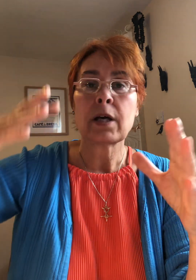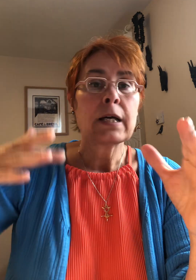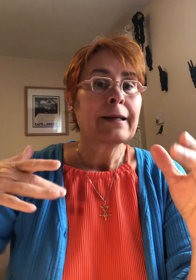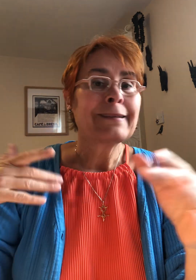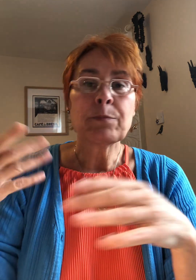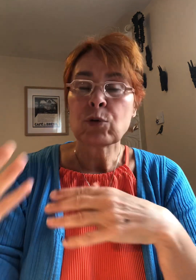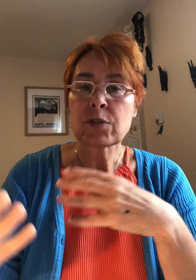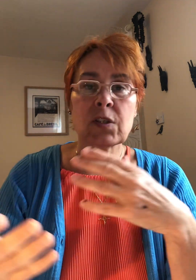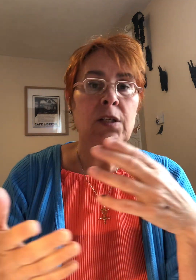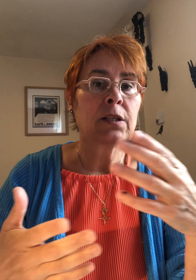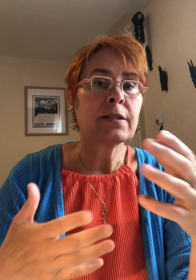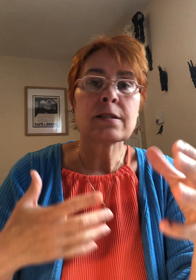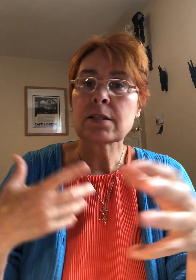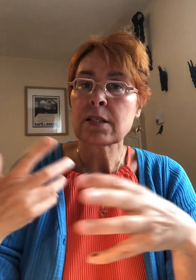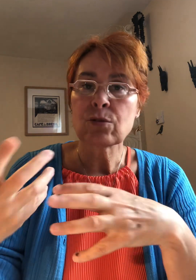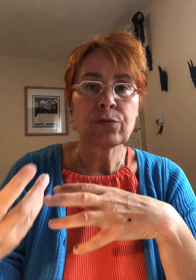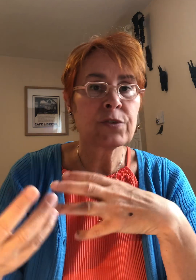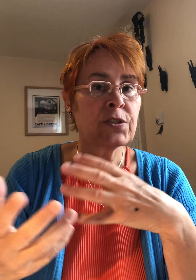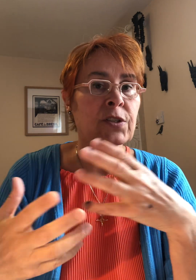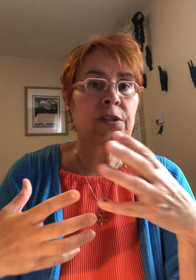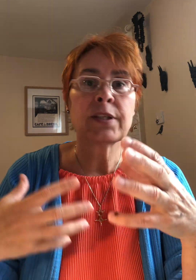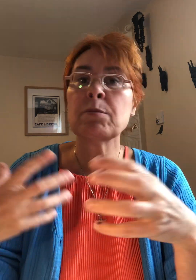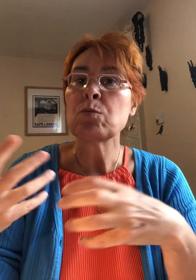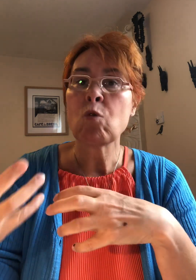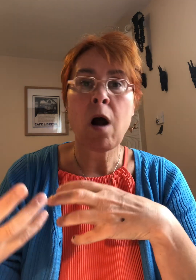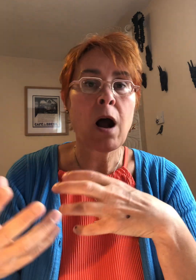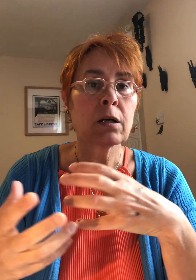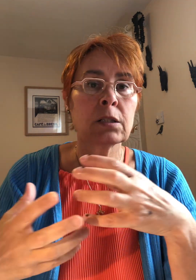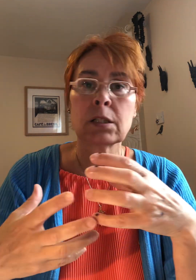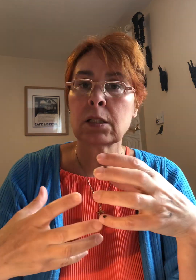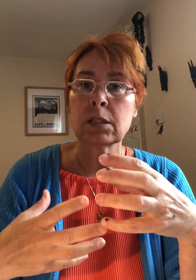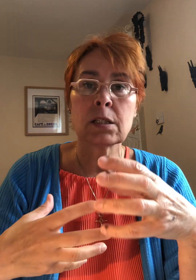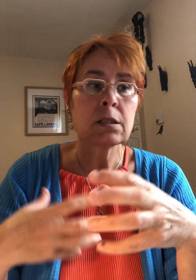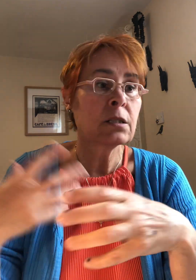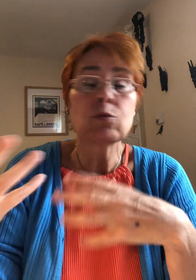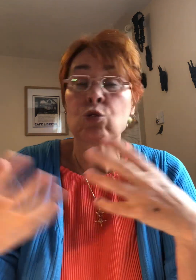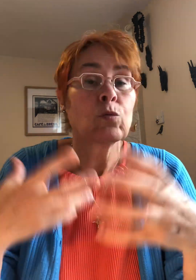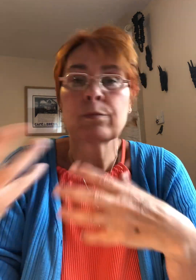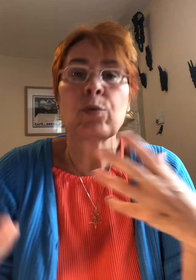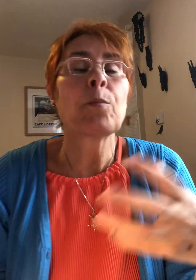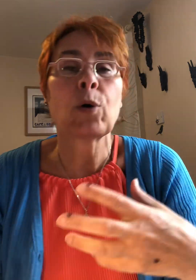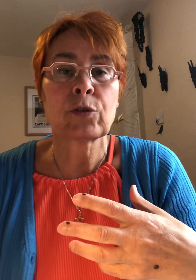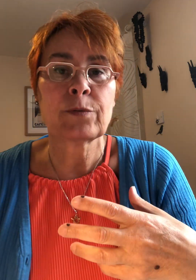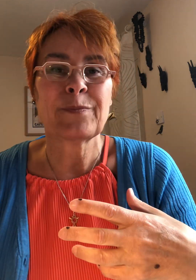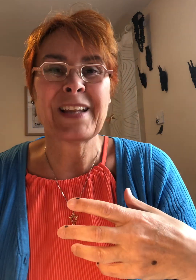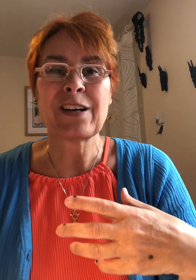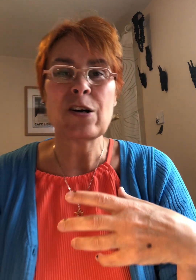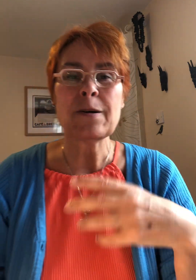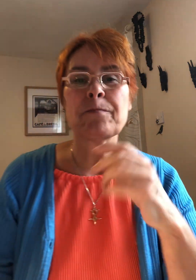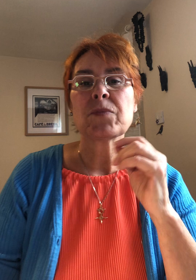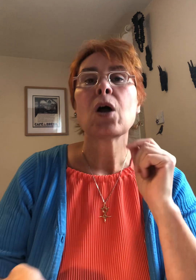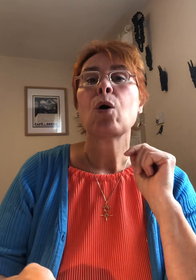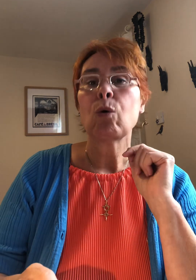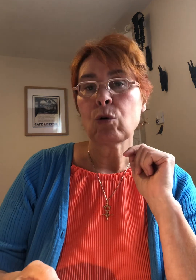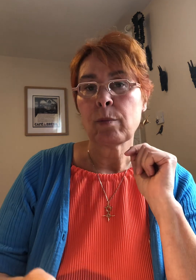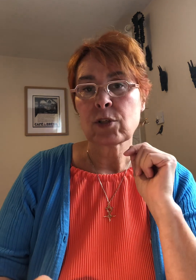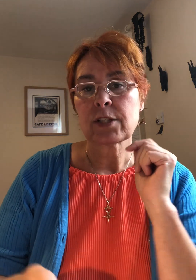des pensées des sensations physiques des mémoires des émotions peu importe d'accord on commence